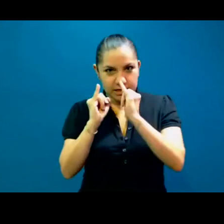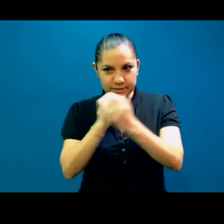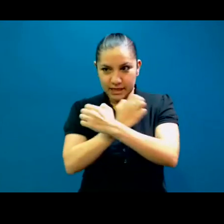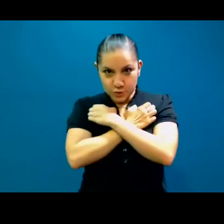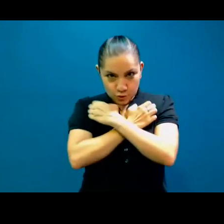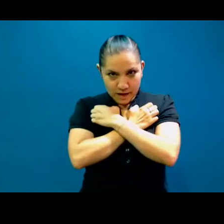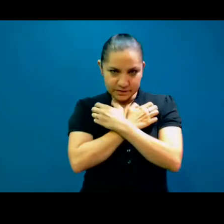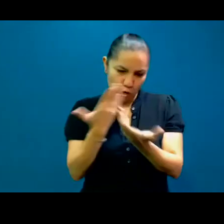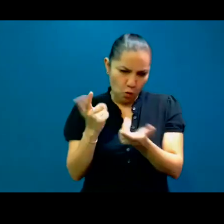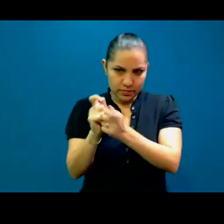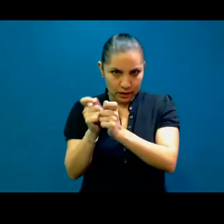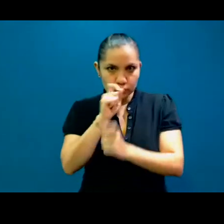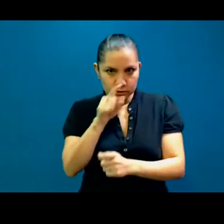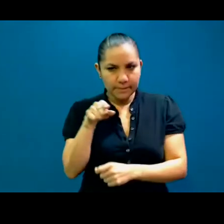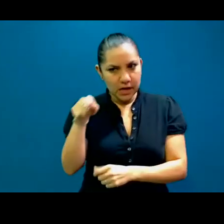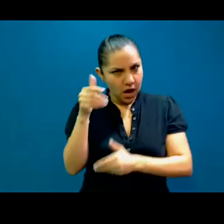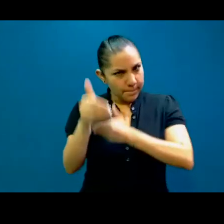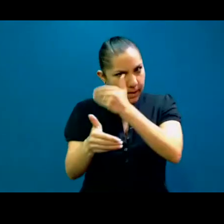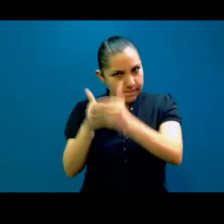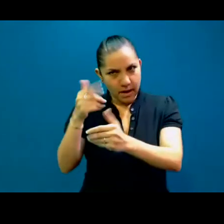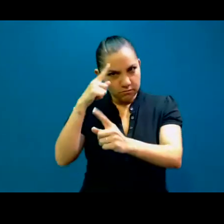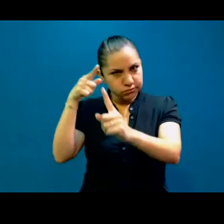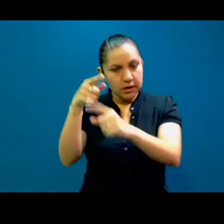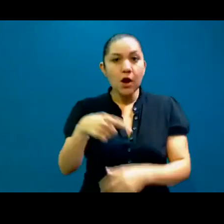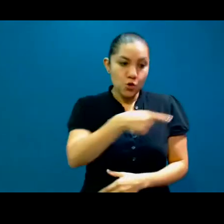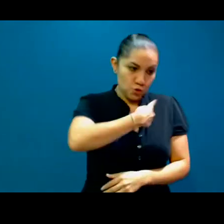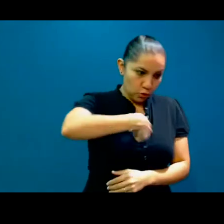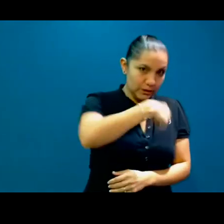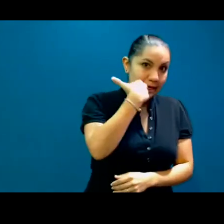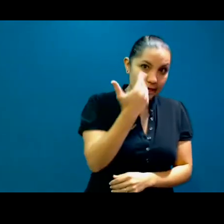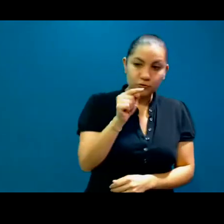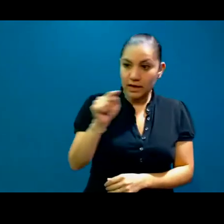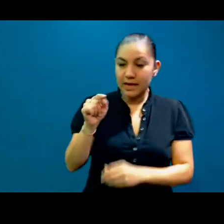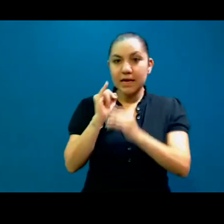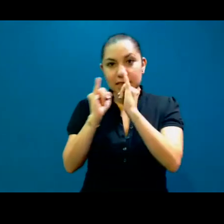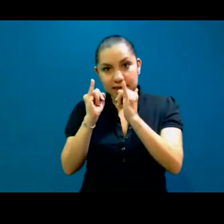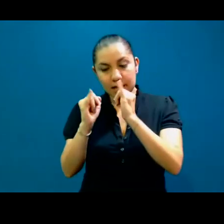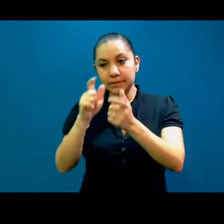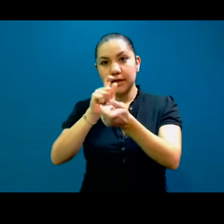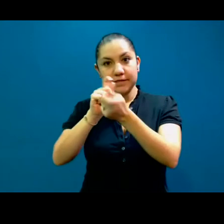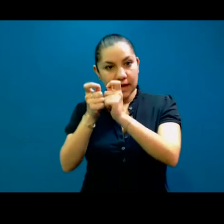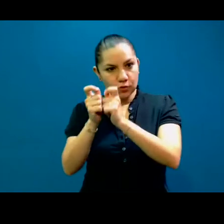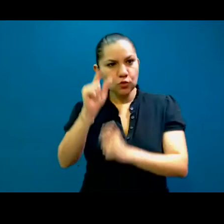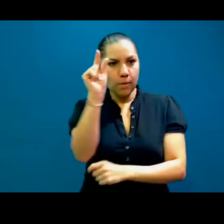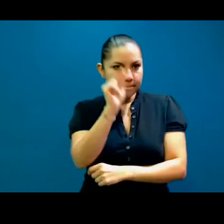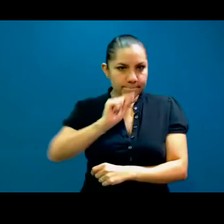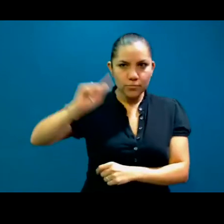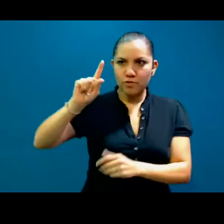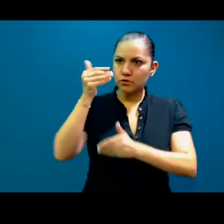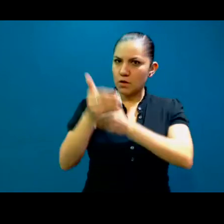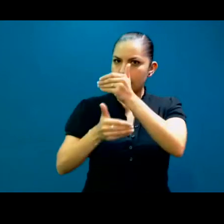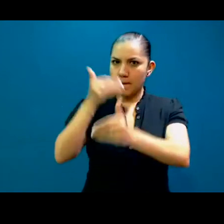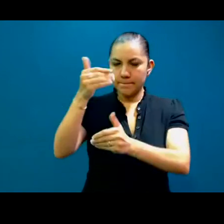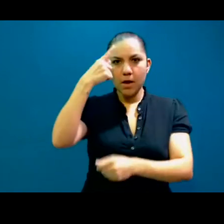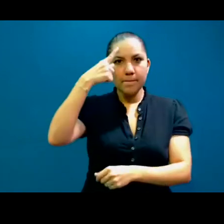misión es promover el reconocimiento y la profesionalización del intérprete y traductor en entornos educativos a través de la